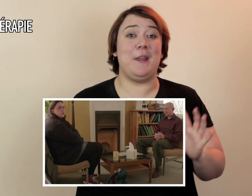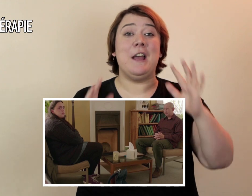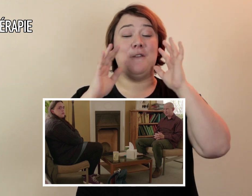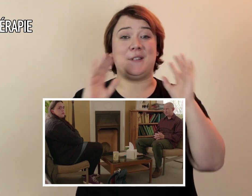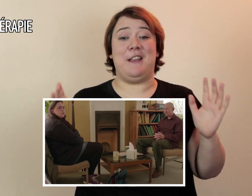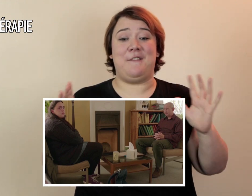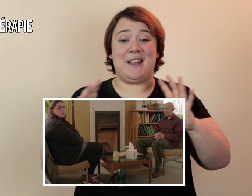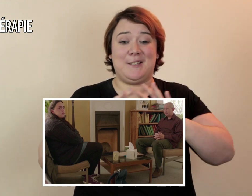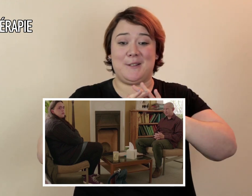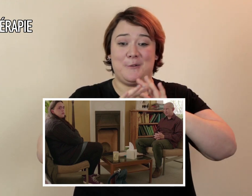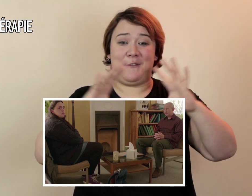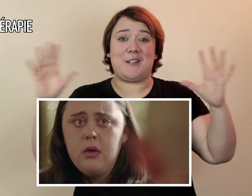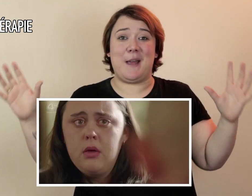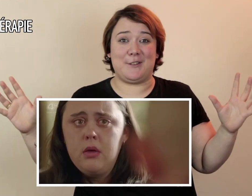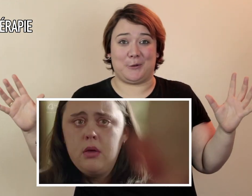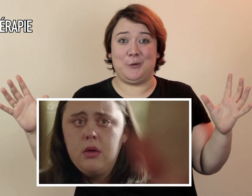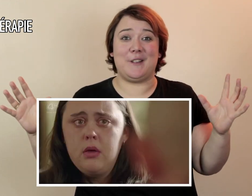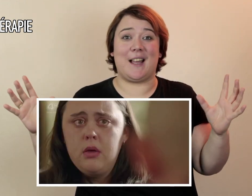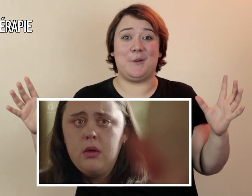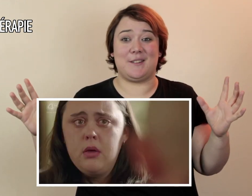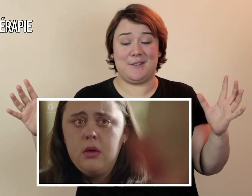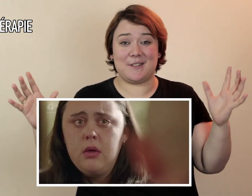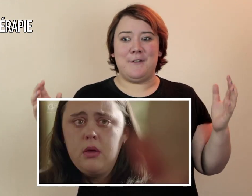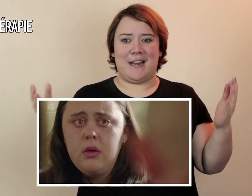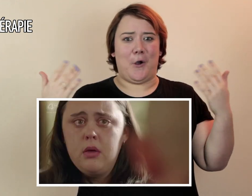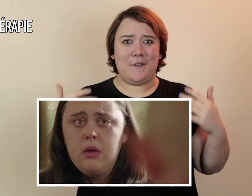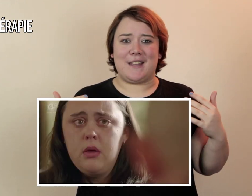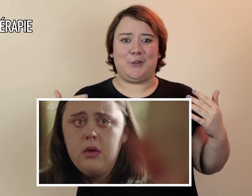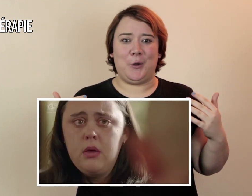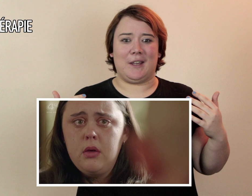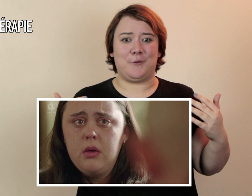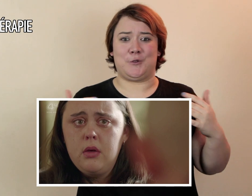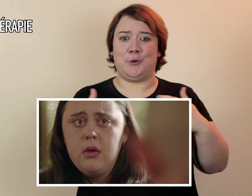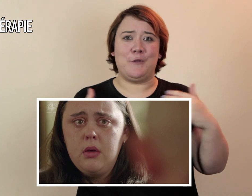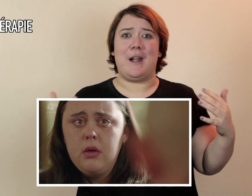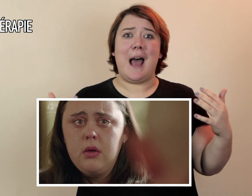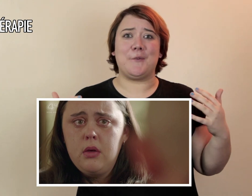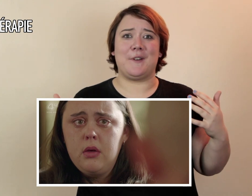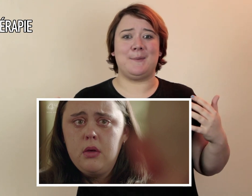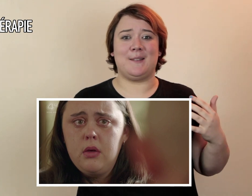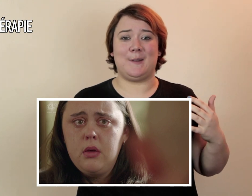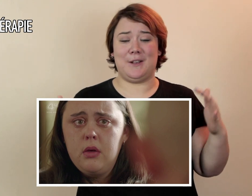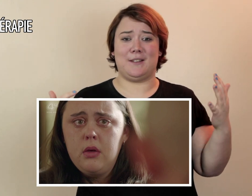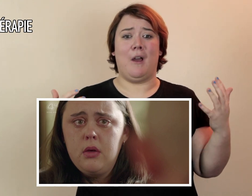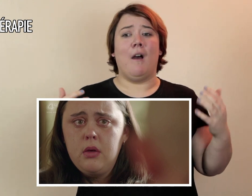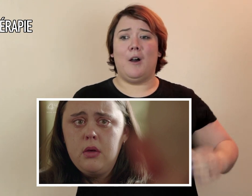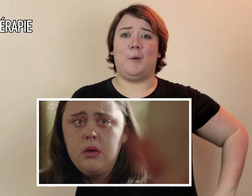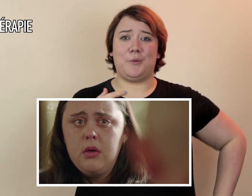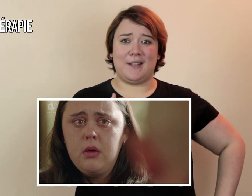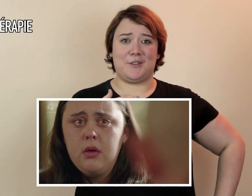Vous allez faire un espèce de flashback Sur toute votre adolescence Vous allez revivre des trucs Et vous se retrouve en larmes Devant les petits épisodes Et je dis Oh putain j